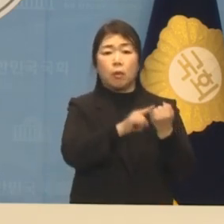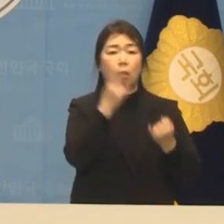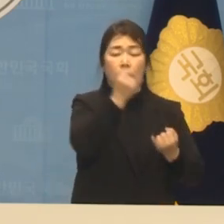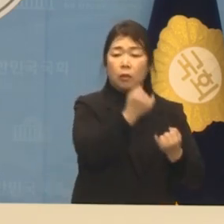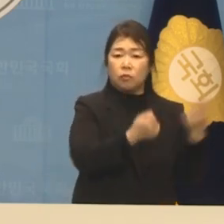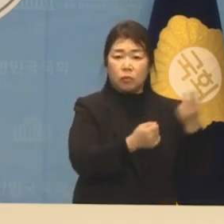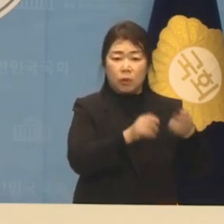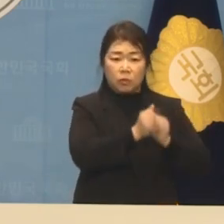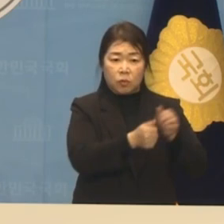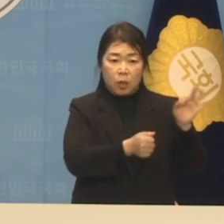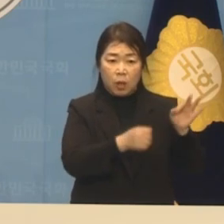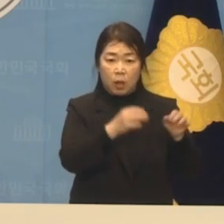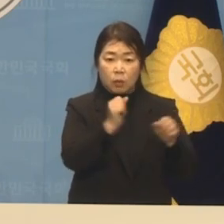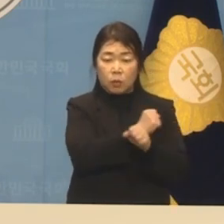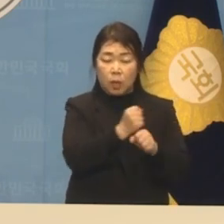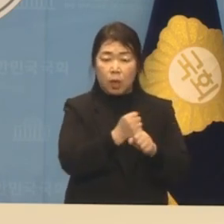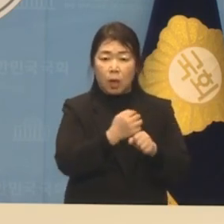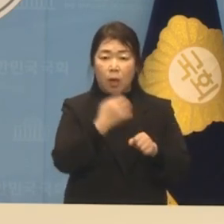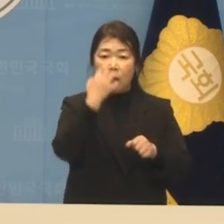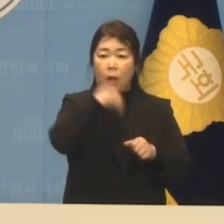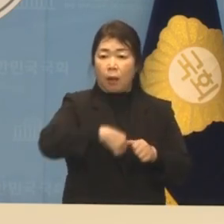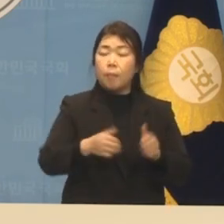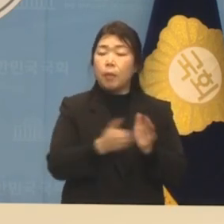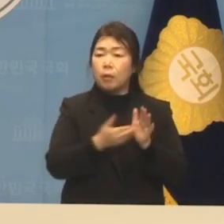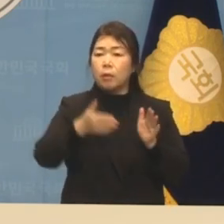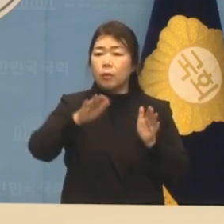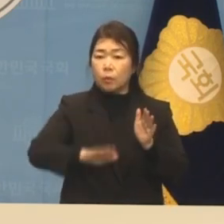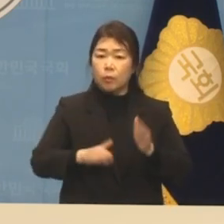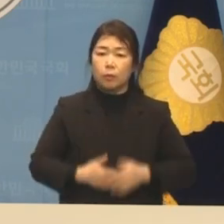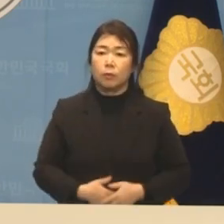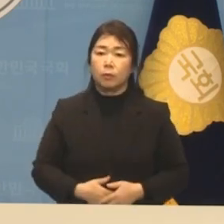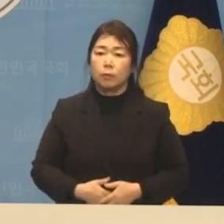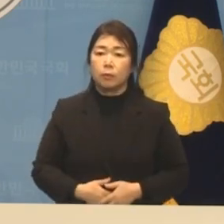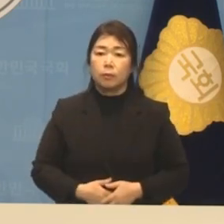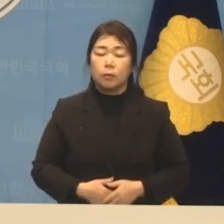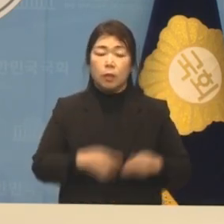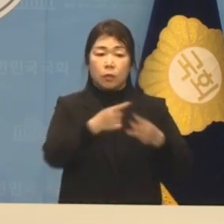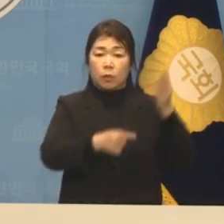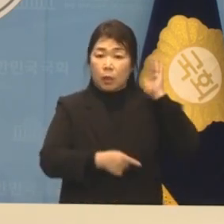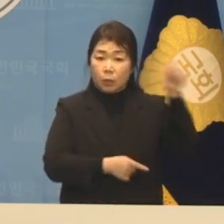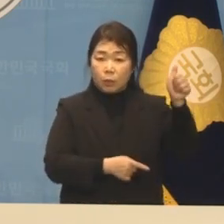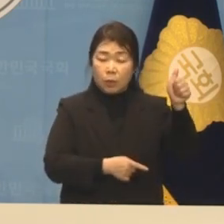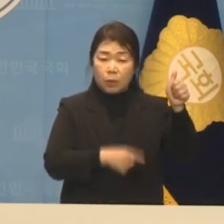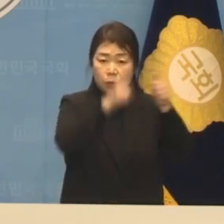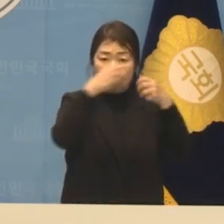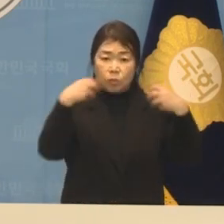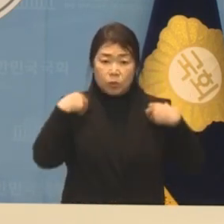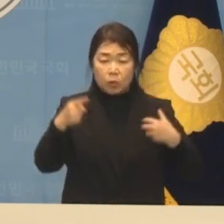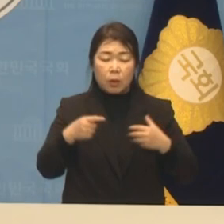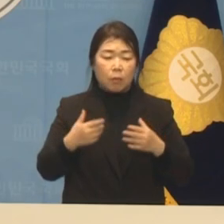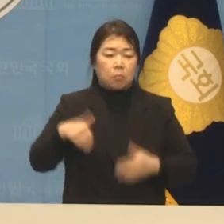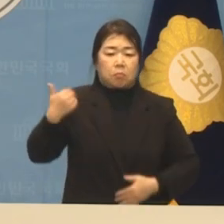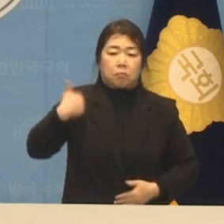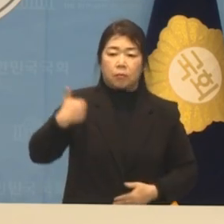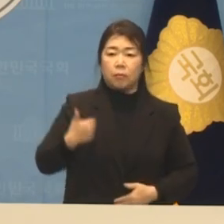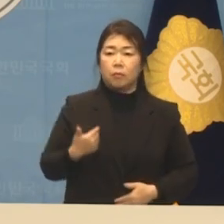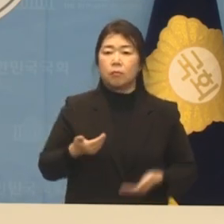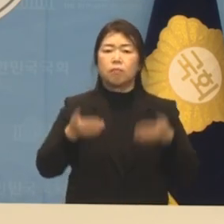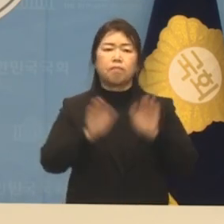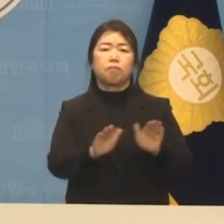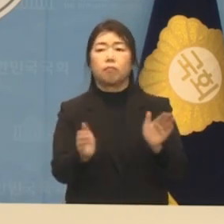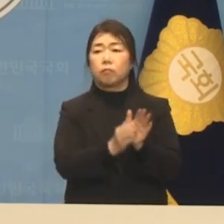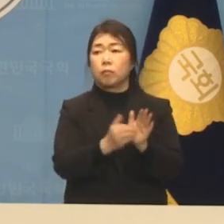울려 차익을 남겼어도 윤석열 대통령과 정부 여당은 모르쇠로 일관하고 있습니다.